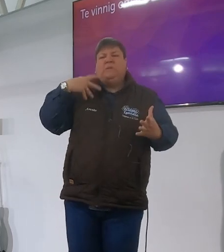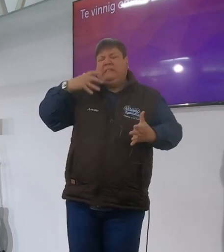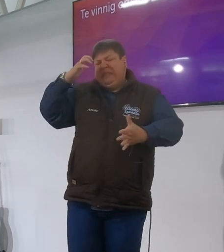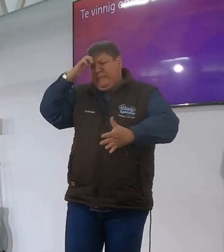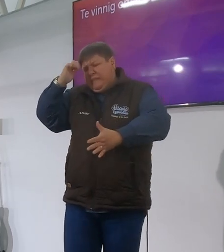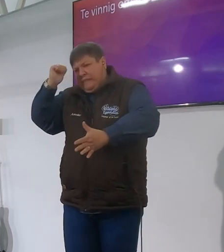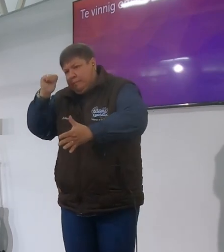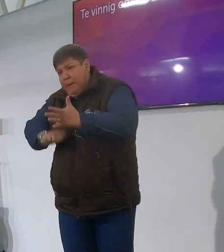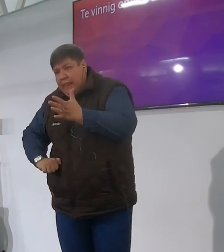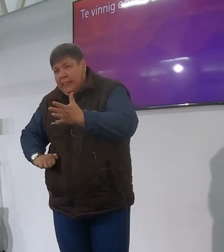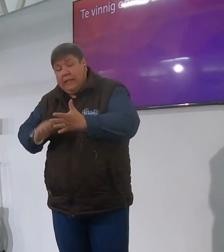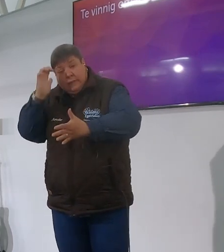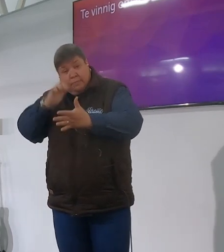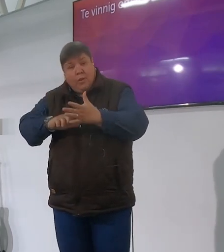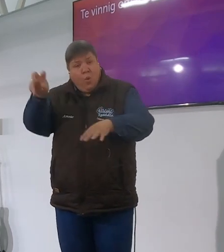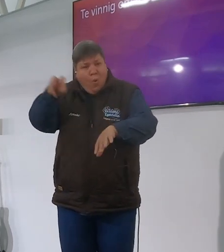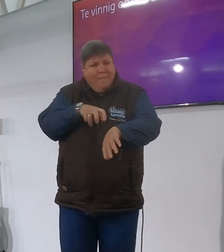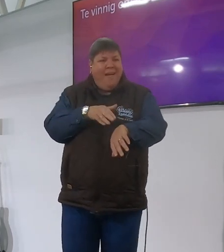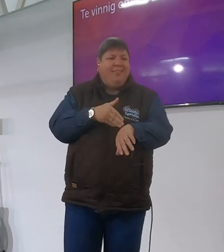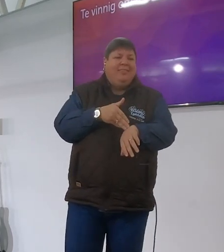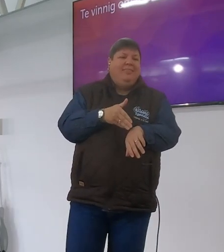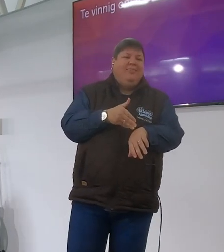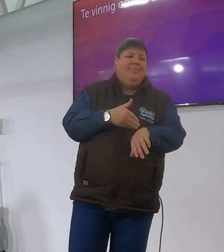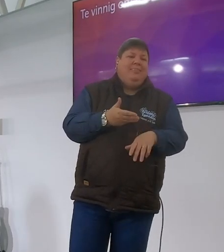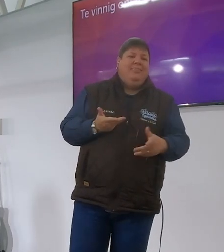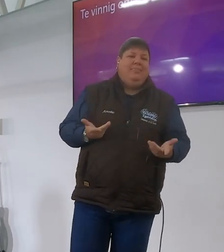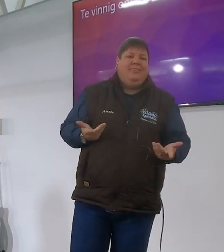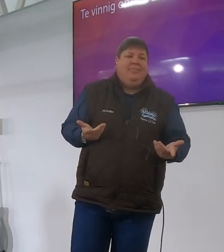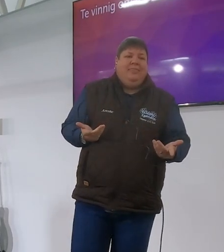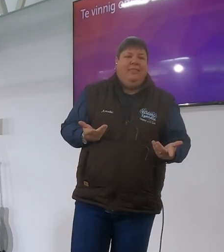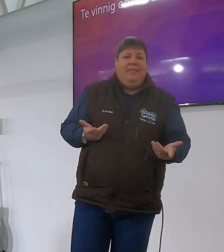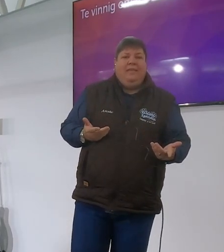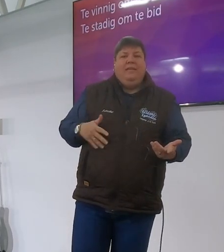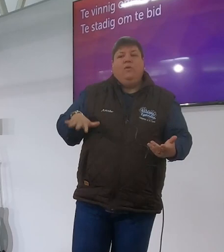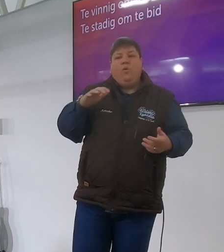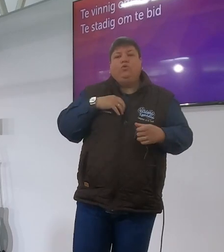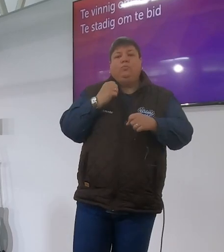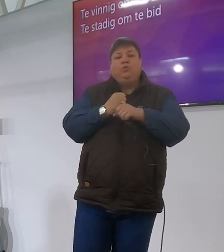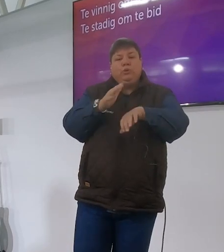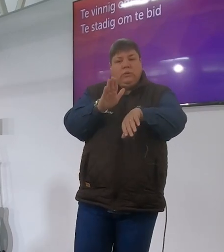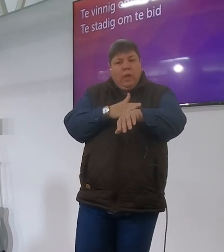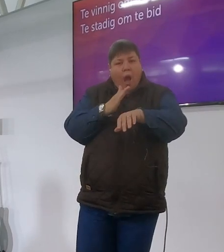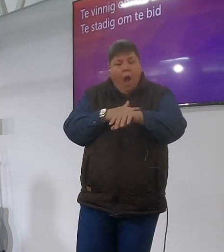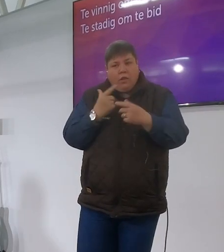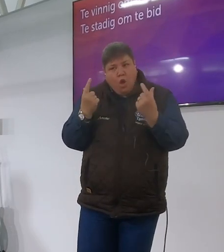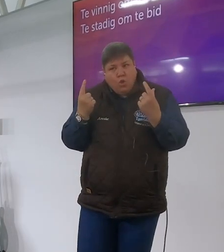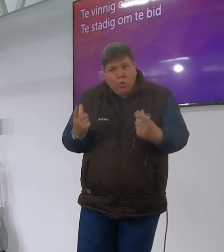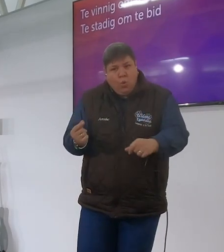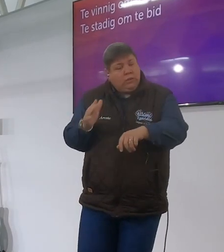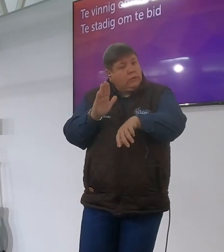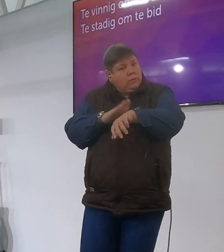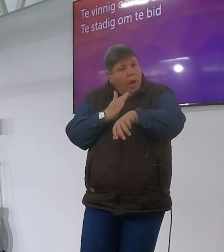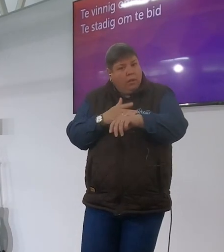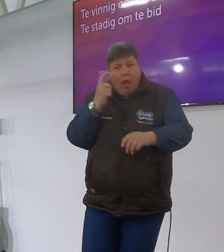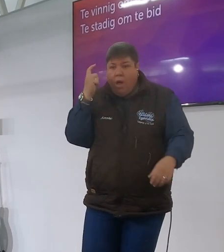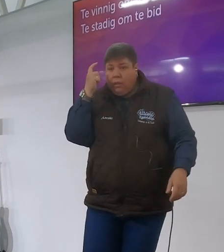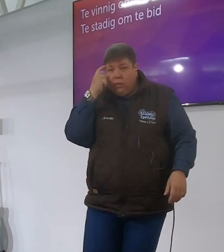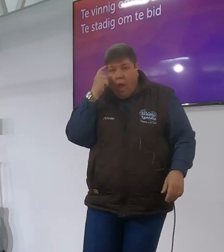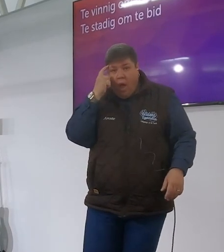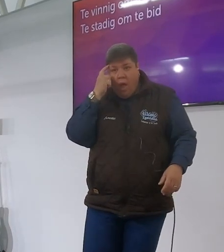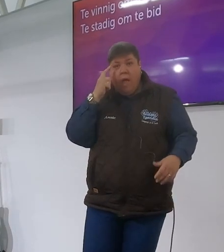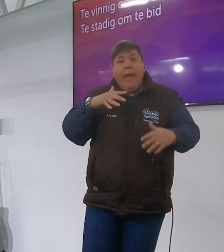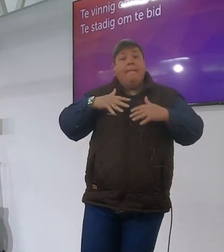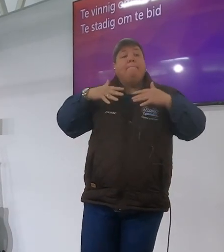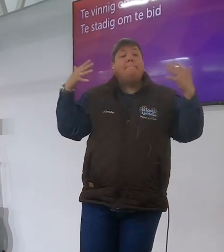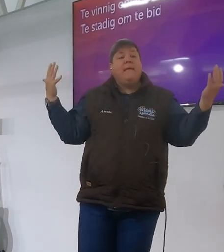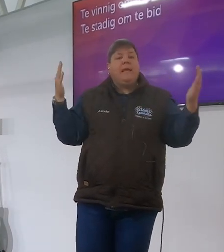altyd dit kom te laat nee so ek en jy moet stadiger doen ons moet ons moet stadiger doen en meer